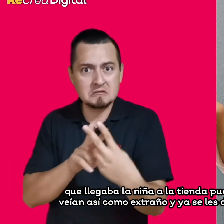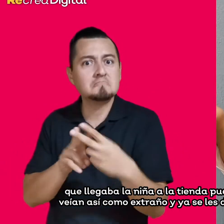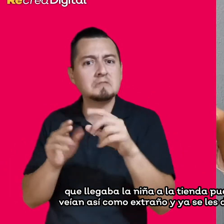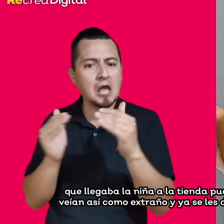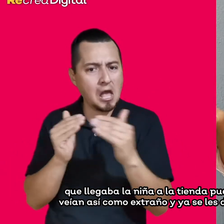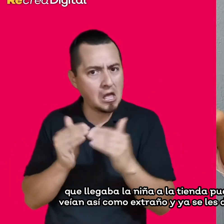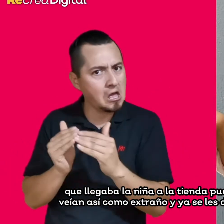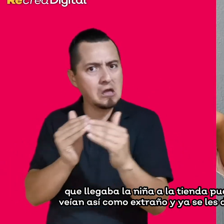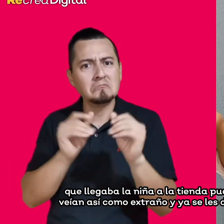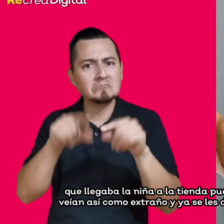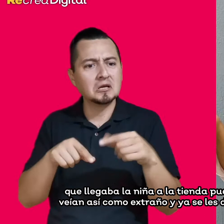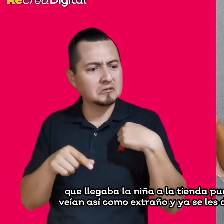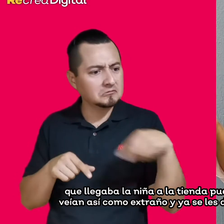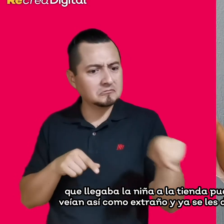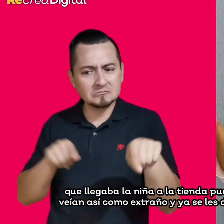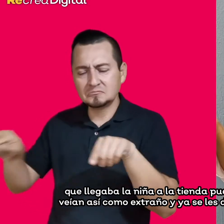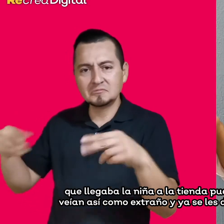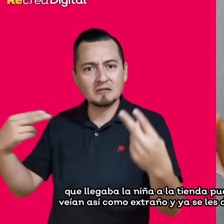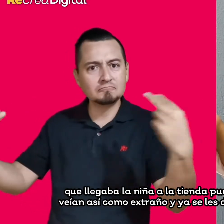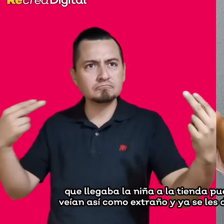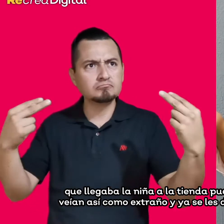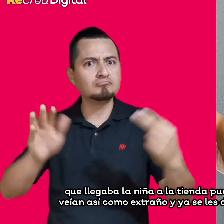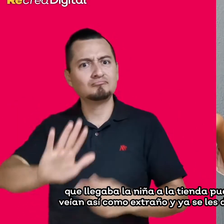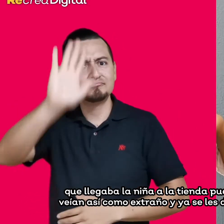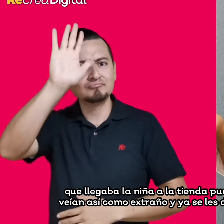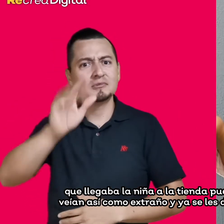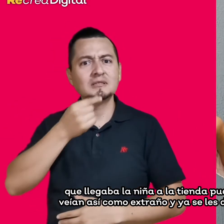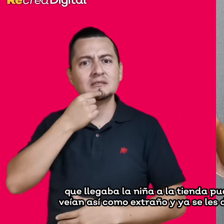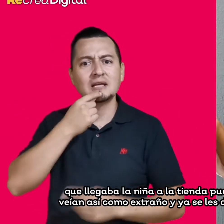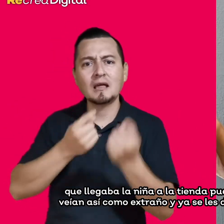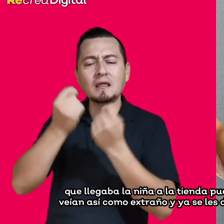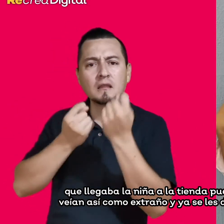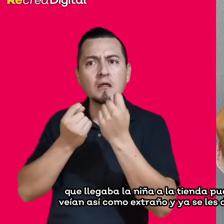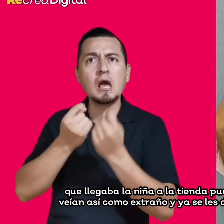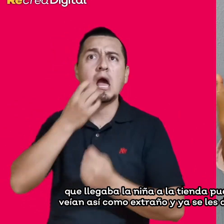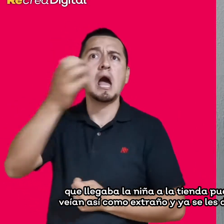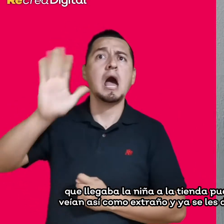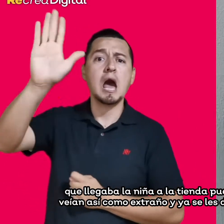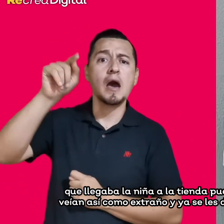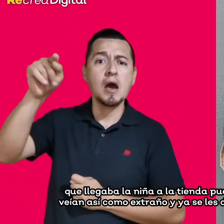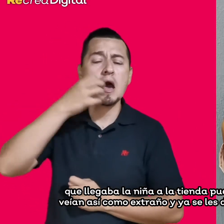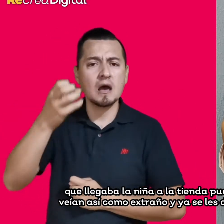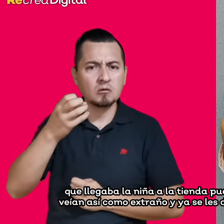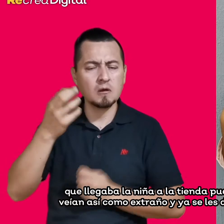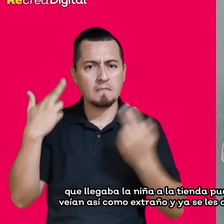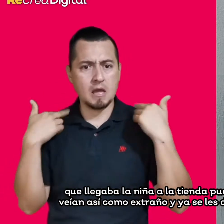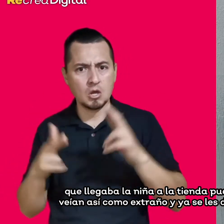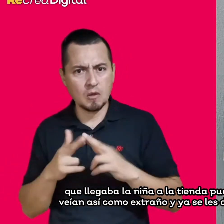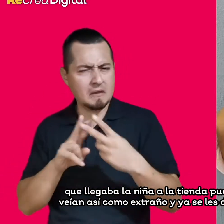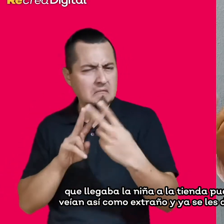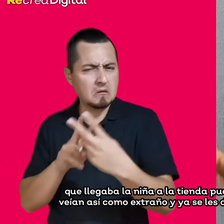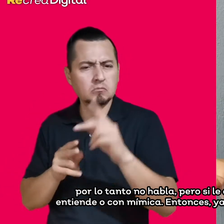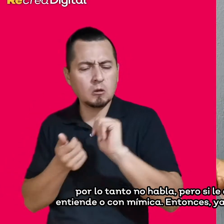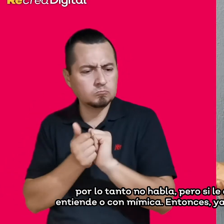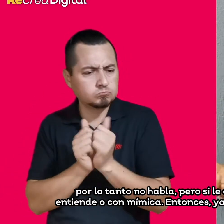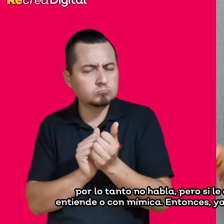pues gritaba o pedía, entonces los vecinos veían así como extraño y ya se les decía, pues es que la niña no oye y